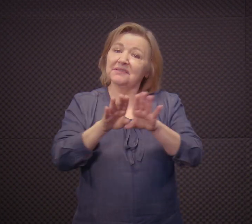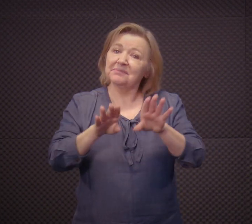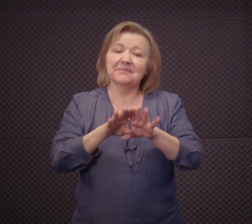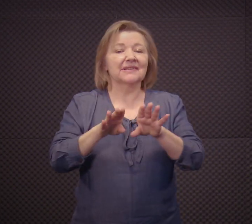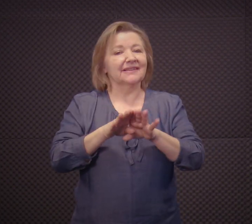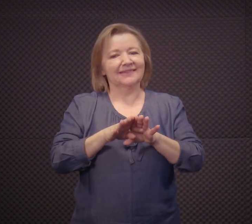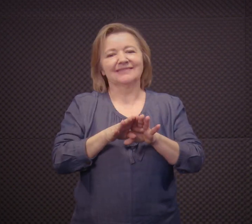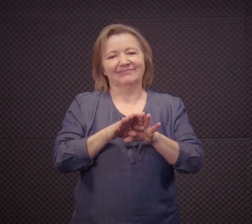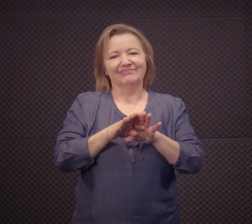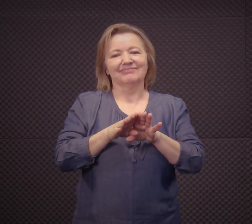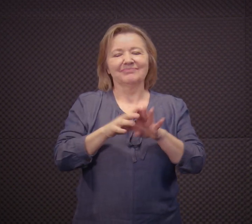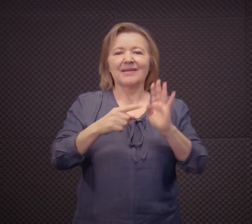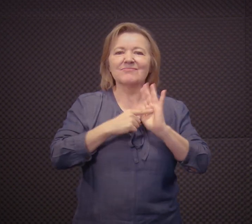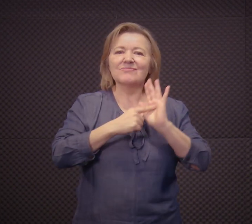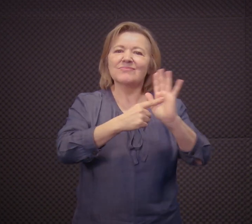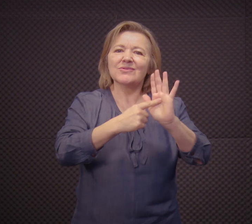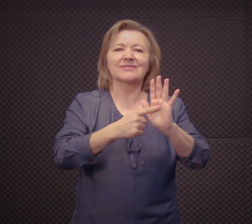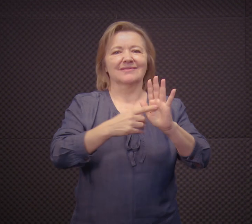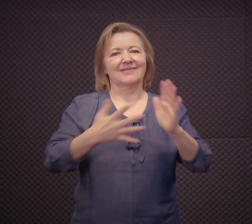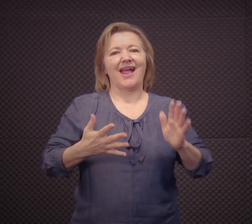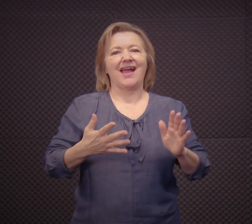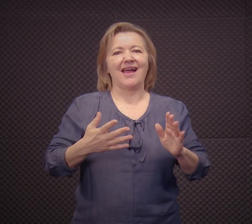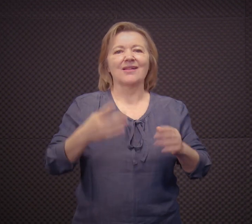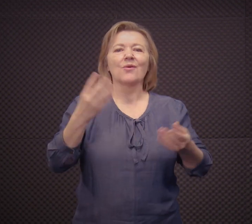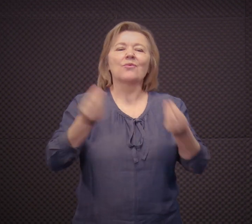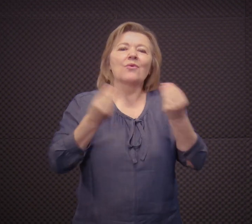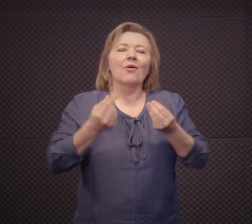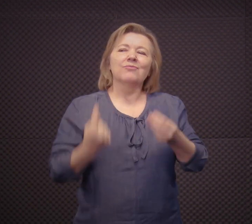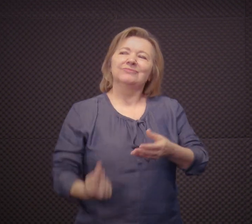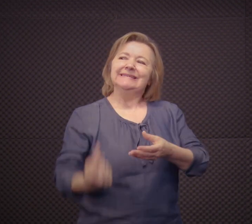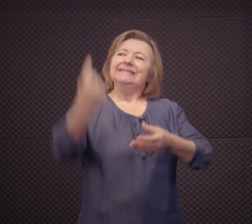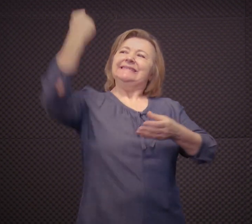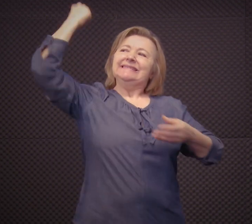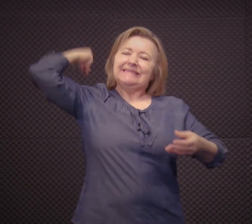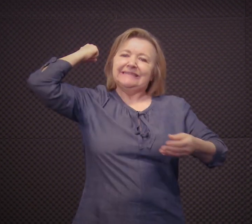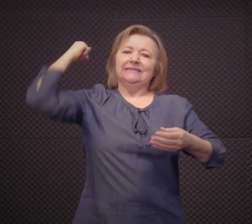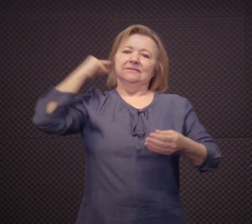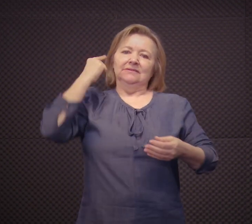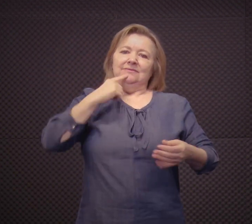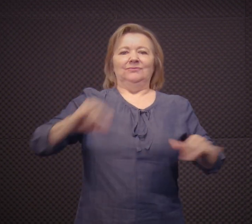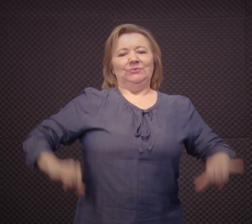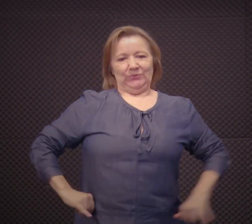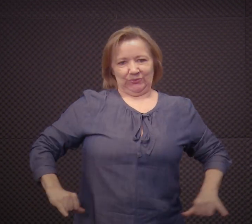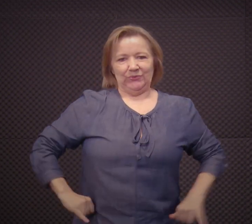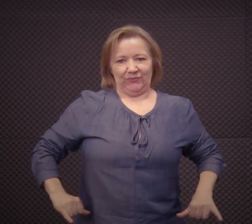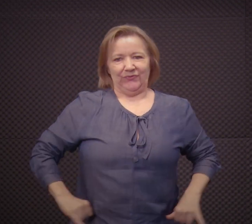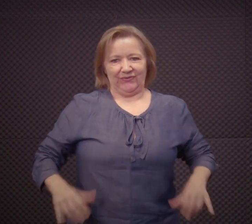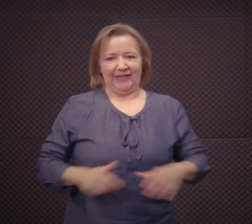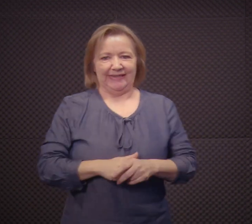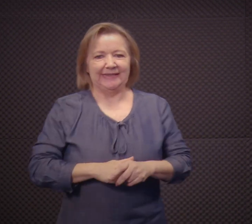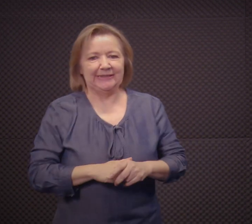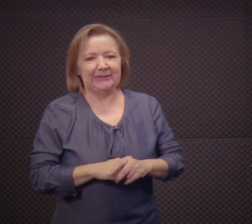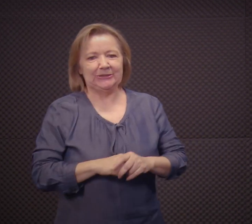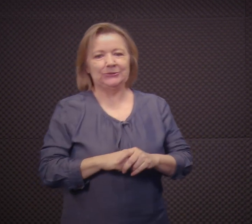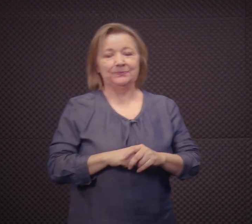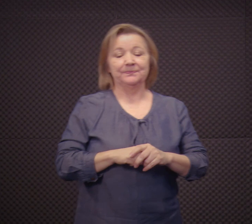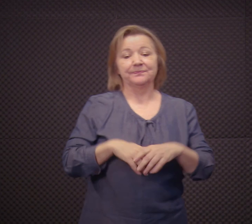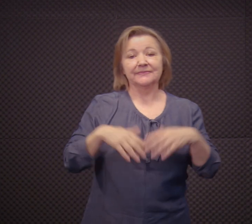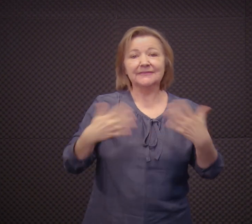né? Nós temos a questão de poesias também, né? Para mostrar todo esse sofrimento do surdo lá atrás,